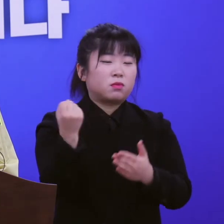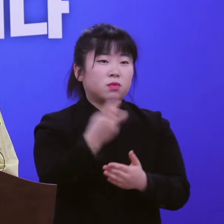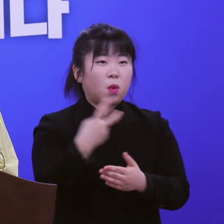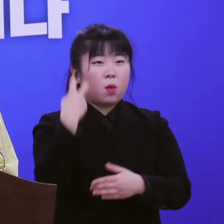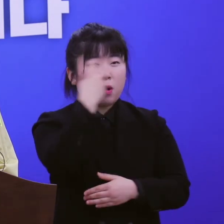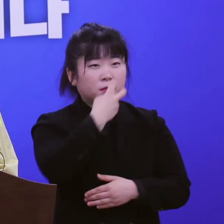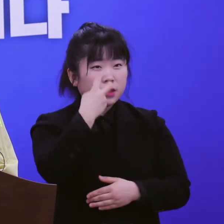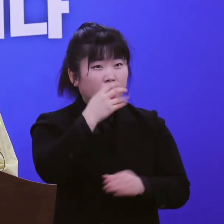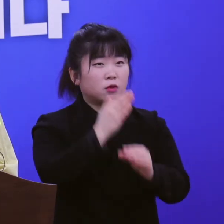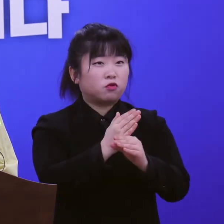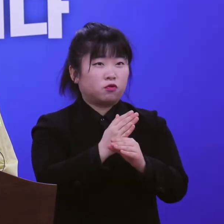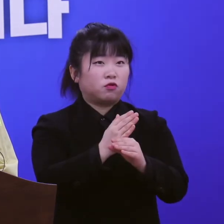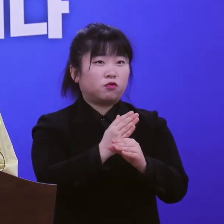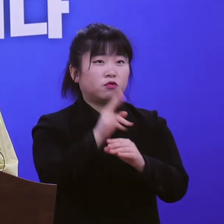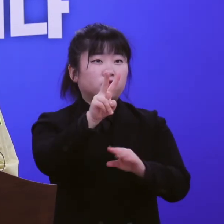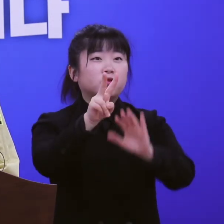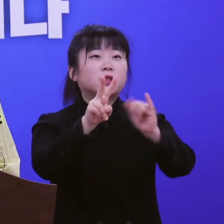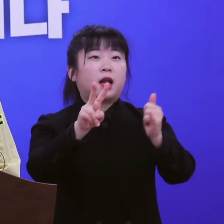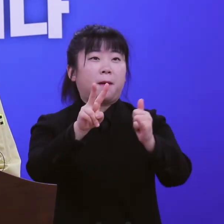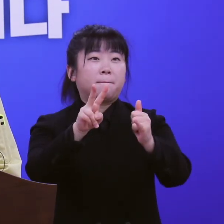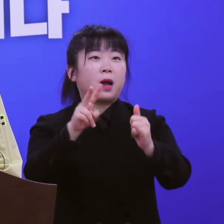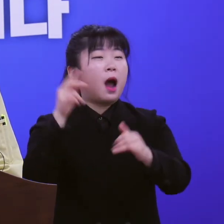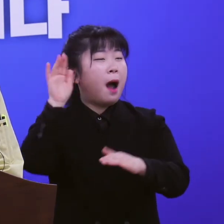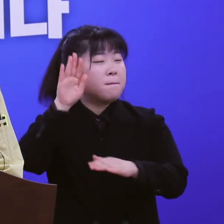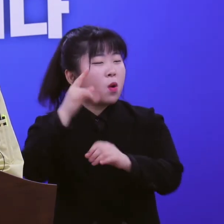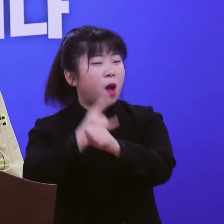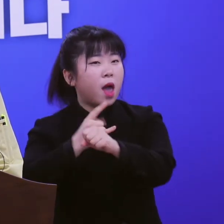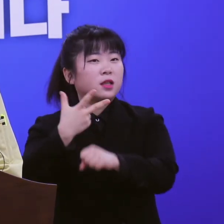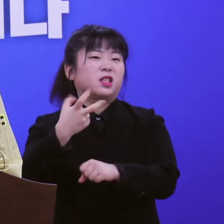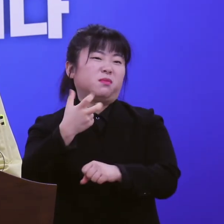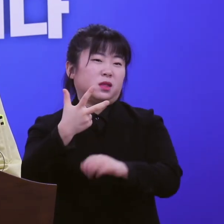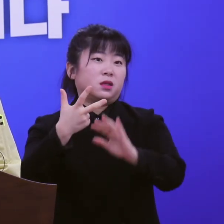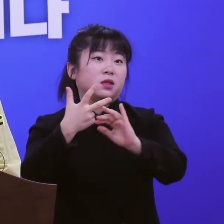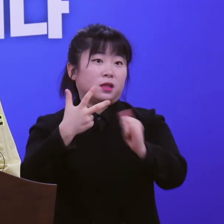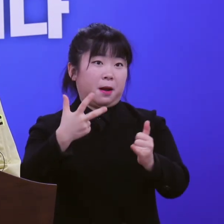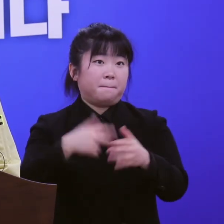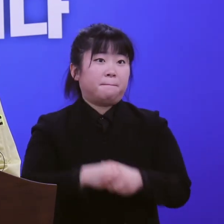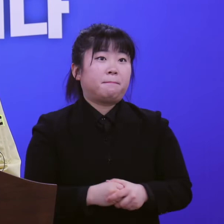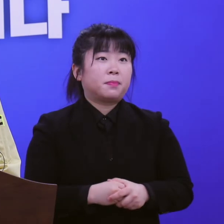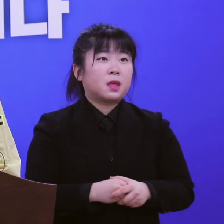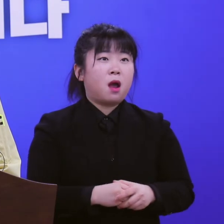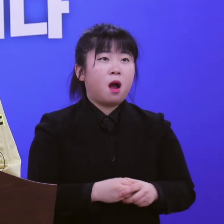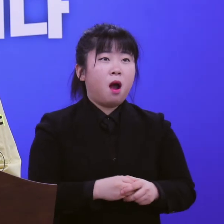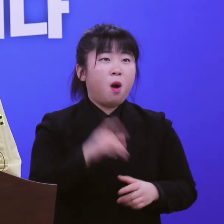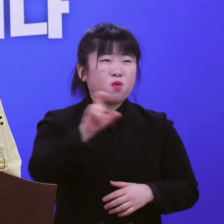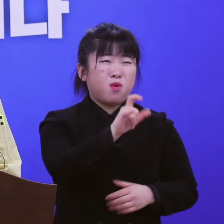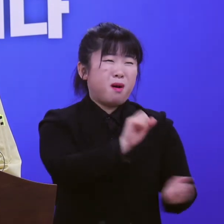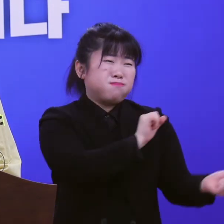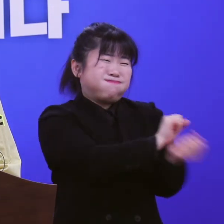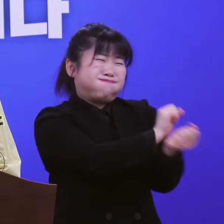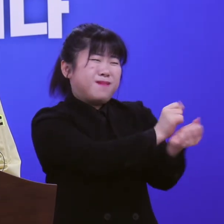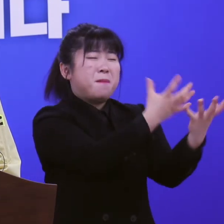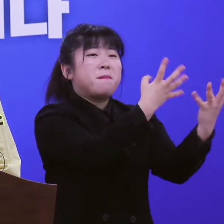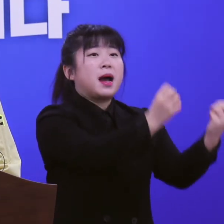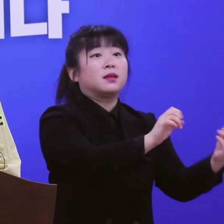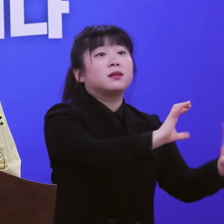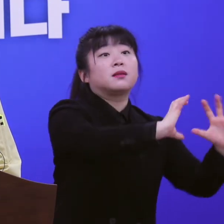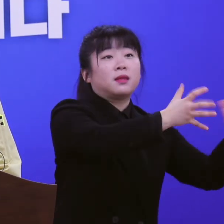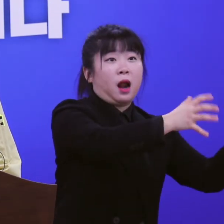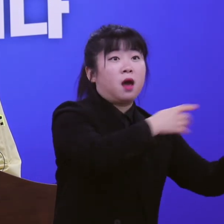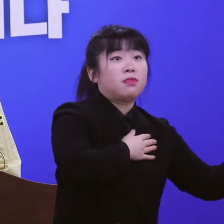77명입니다. 코로나19가 다수 발생한 국가에서 입국한 입국자들에 대해서도